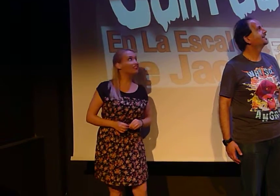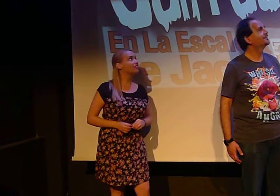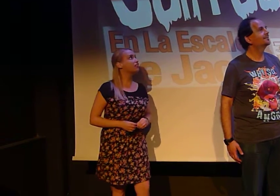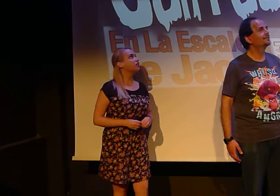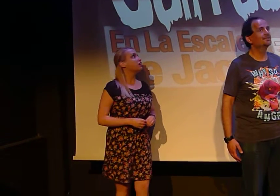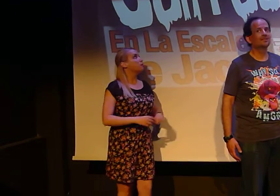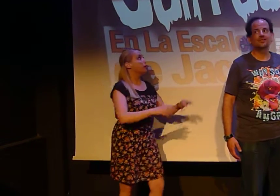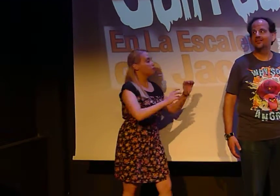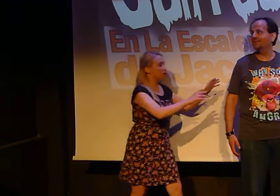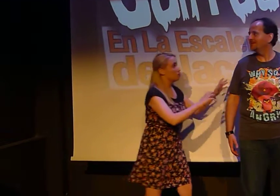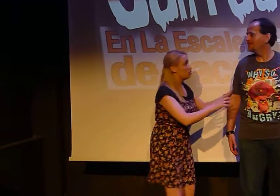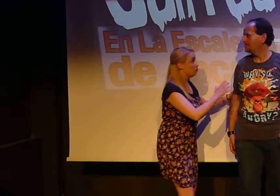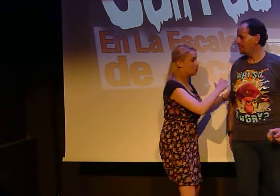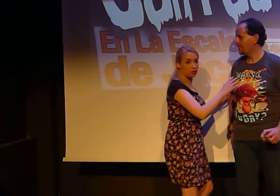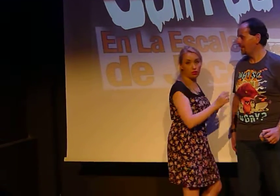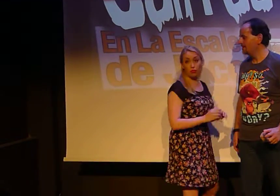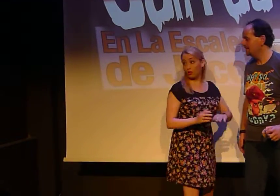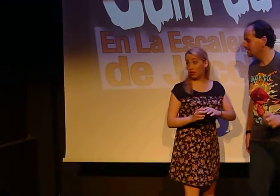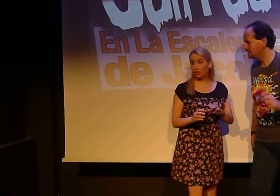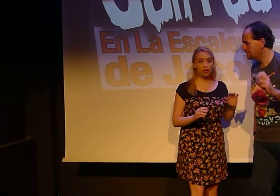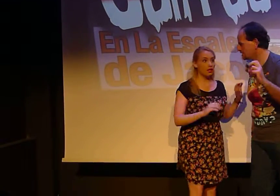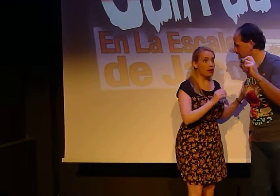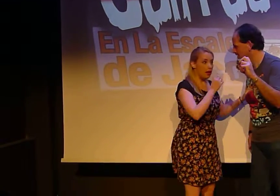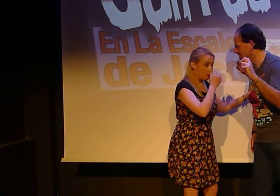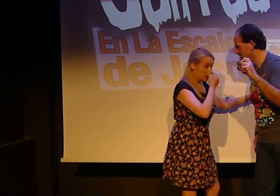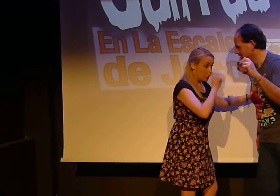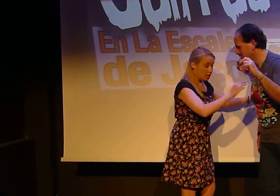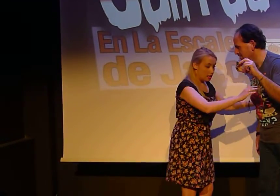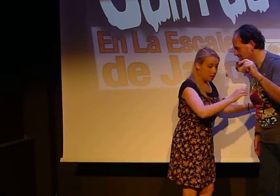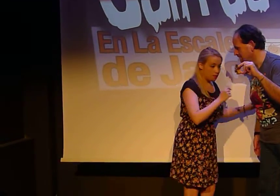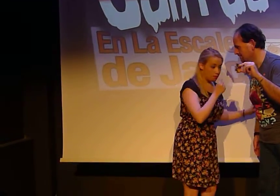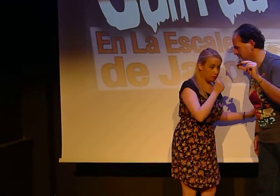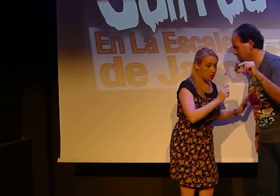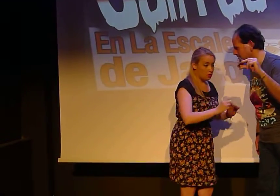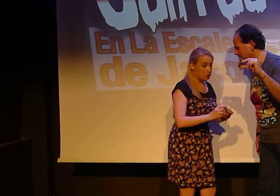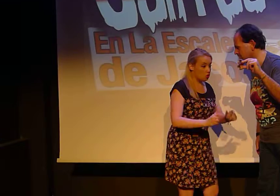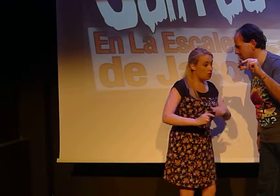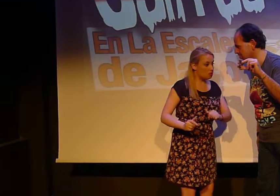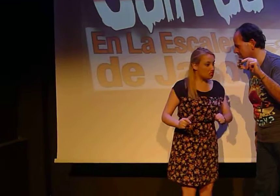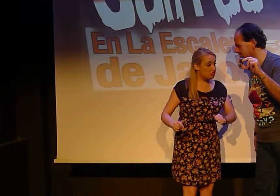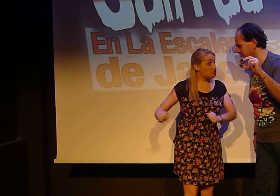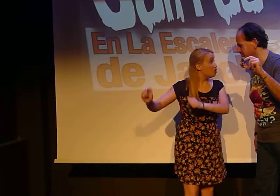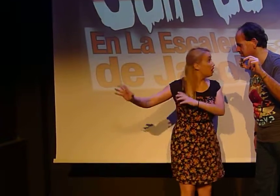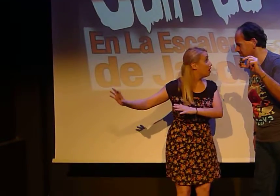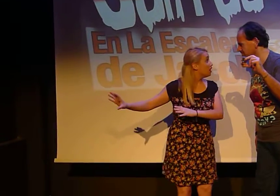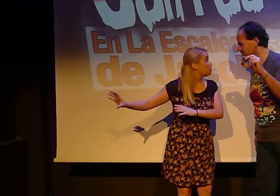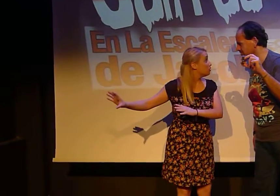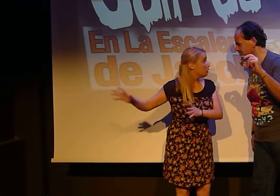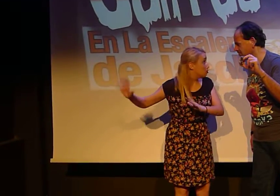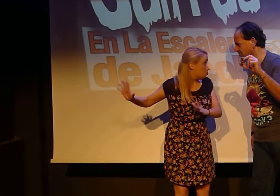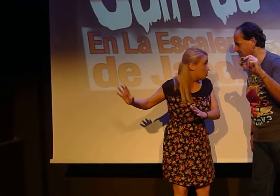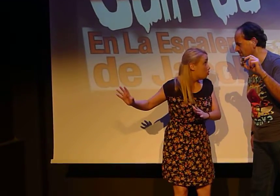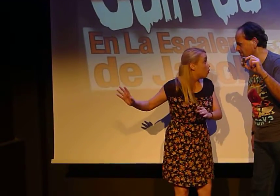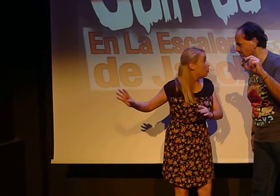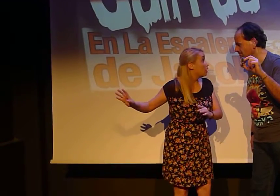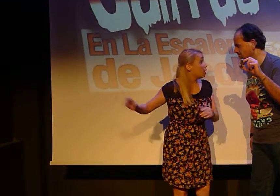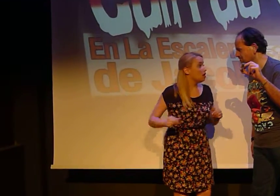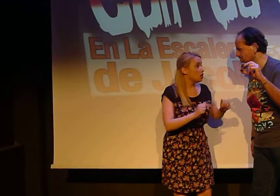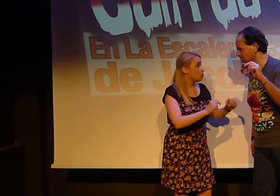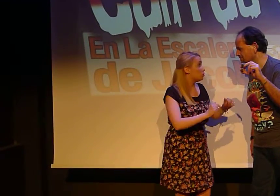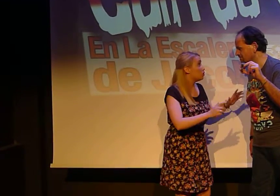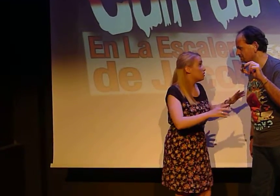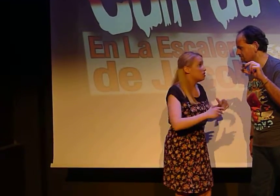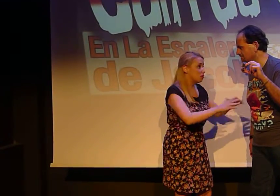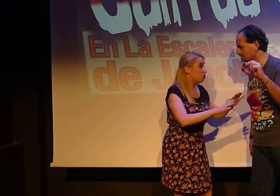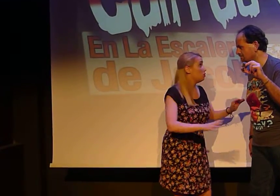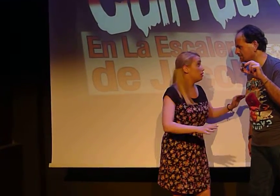y José Luis Mora. Vale, vamos a hacer una reunión, perdónate. A ver, yo voy presentando la gala esta, como pueda,